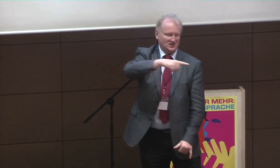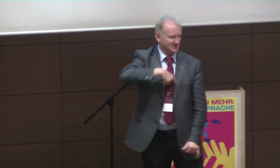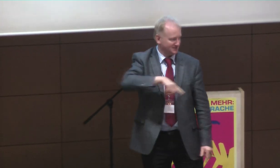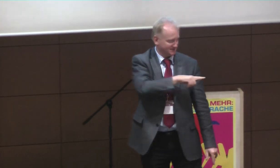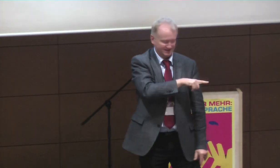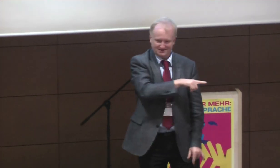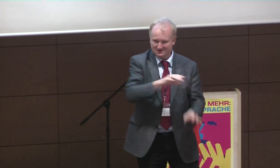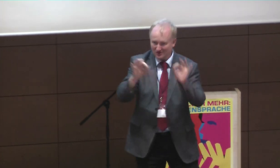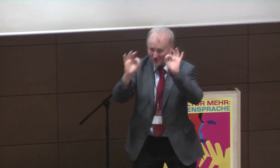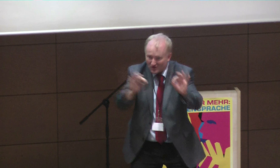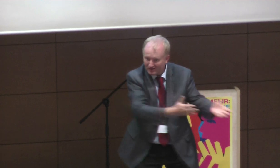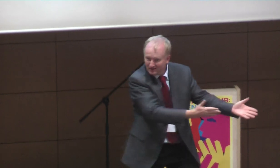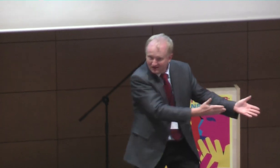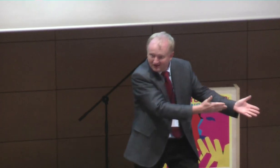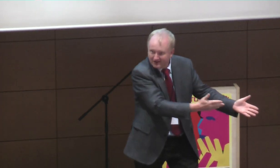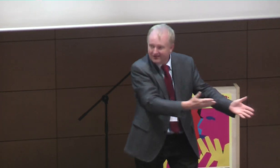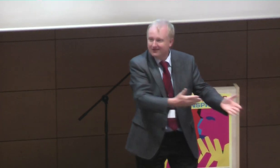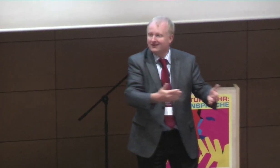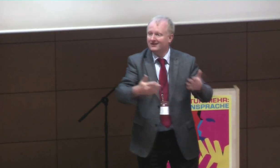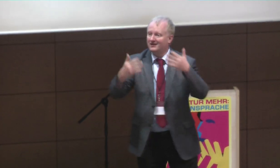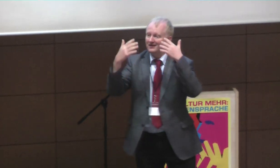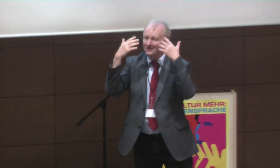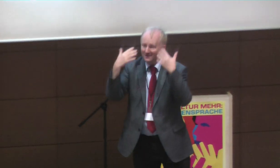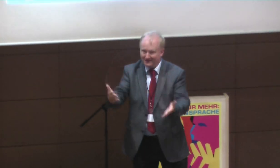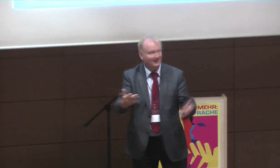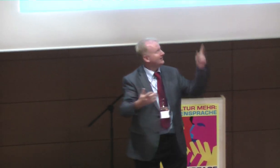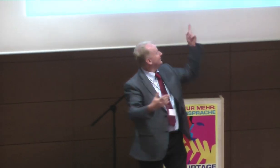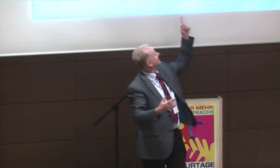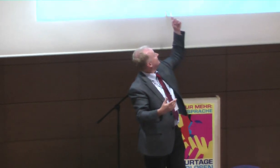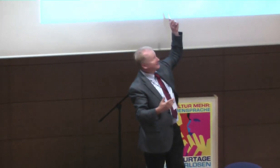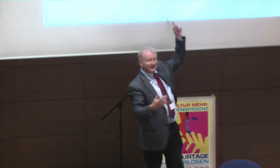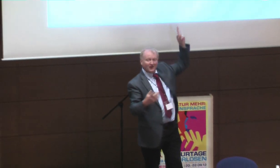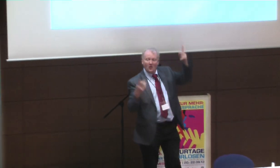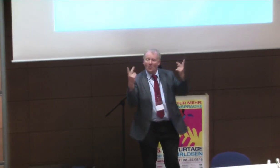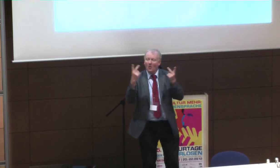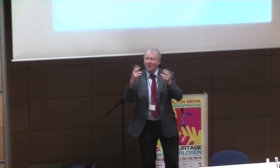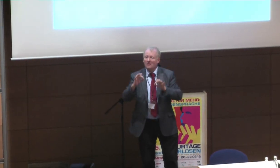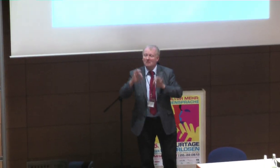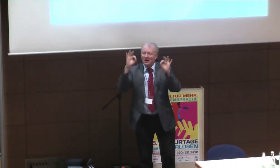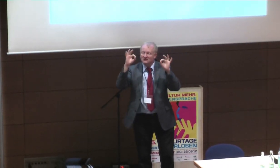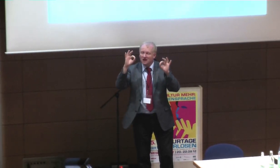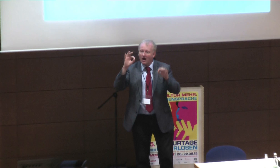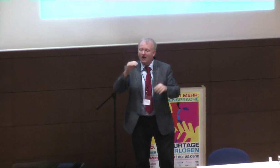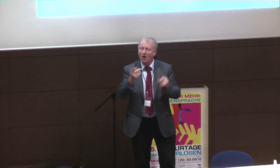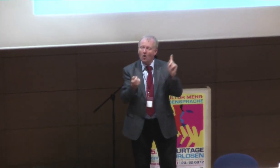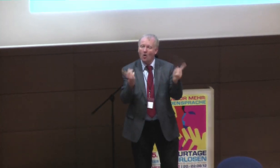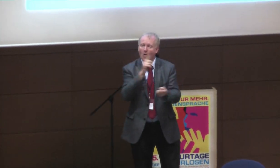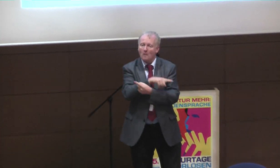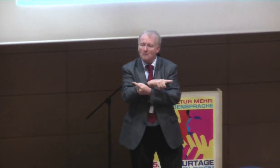und Aufmerksamkeit erlangen, und sagen, ähm, Martin ist jetzt der Erste, der das gemacht hat, und, ähm, man kann sagen, Schick